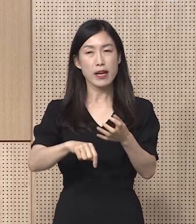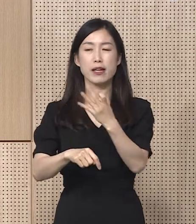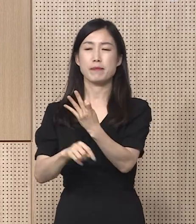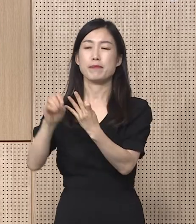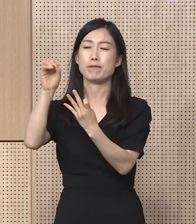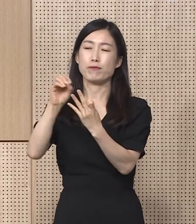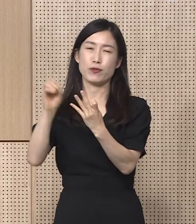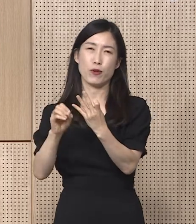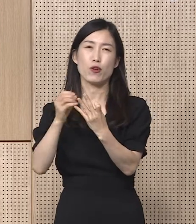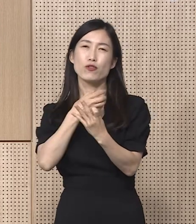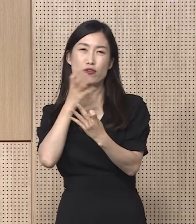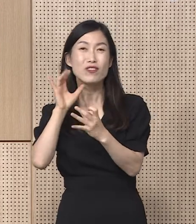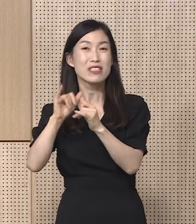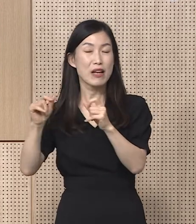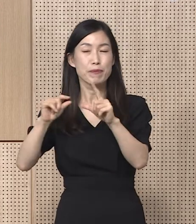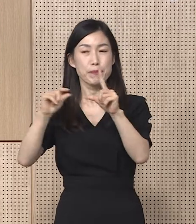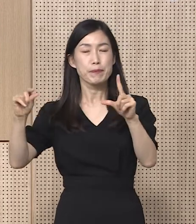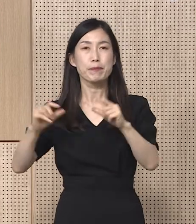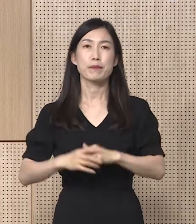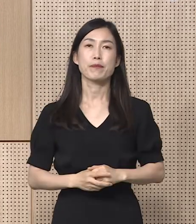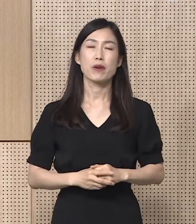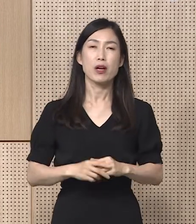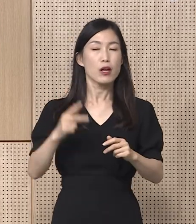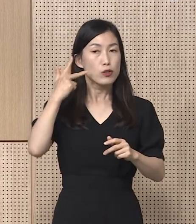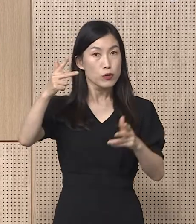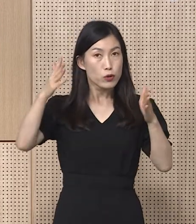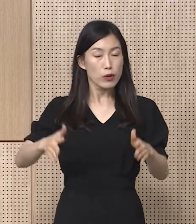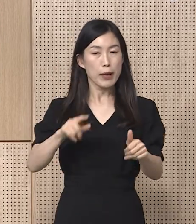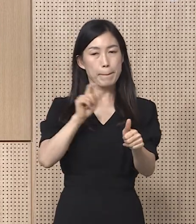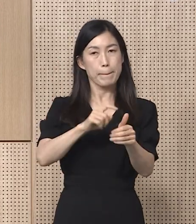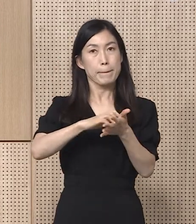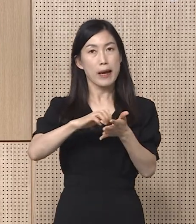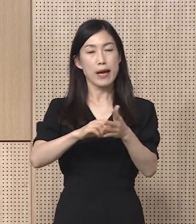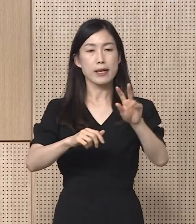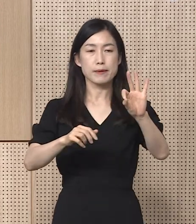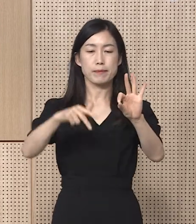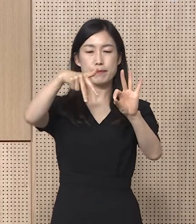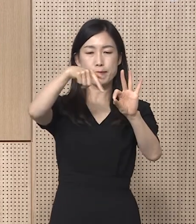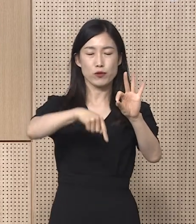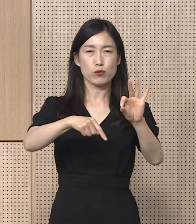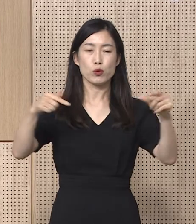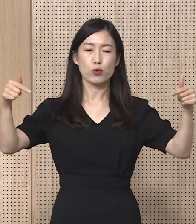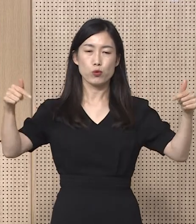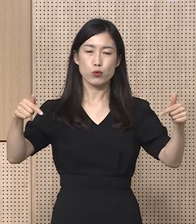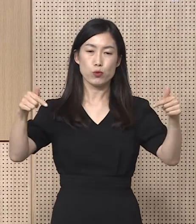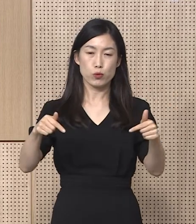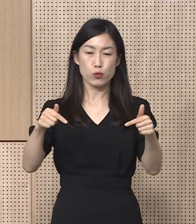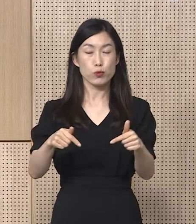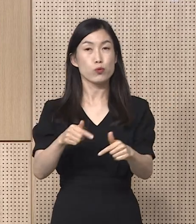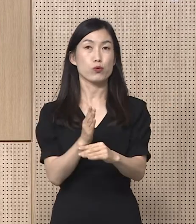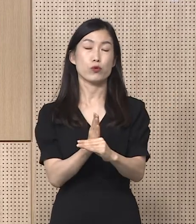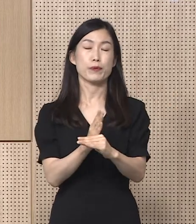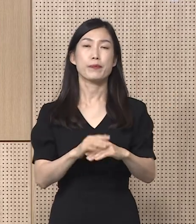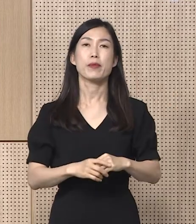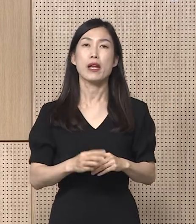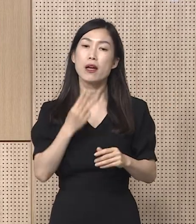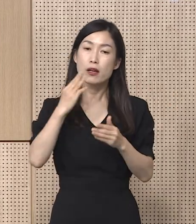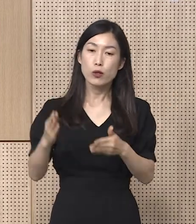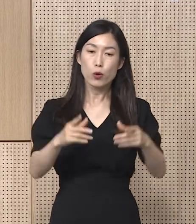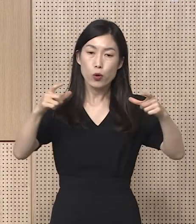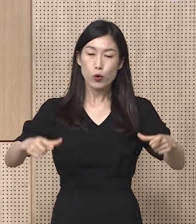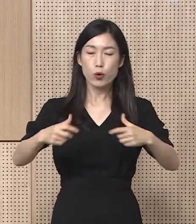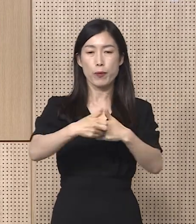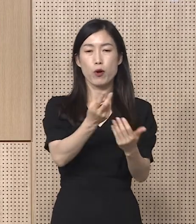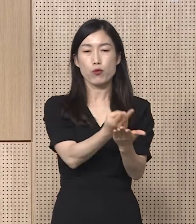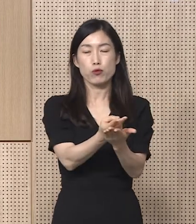수준입니다. 도내 주간 신규 확진자는 10주 연속 감소하고 있습니다. 경기도 코로나19